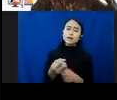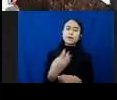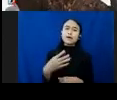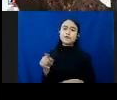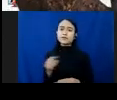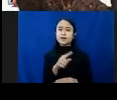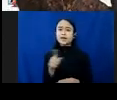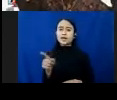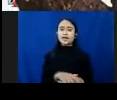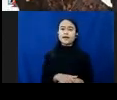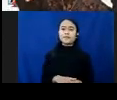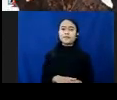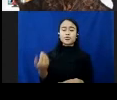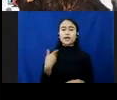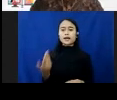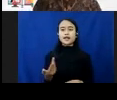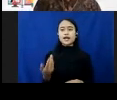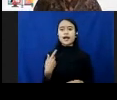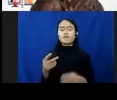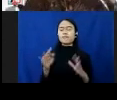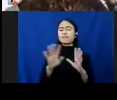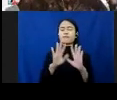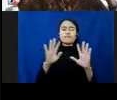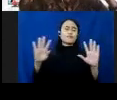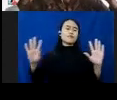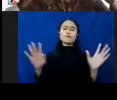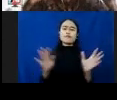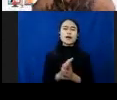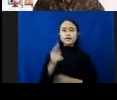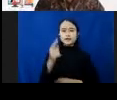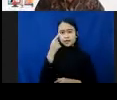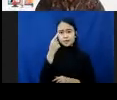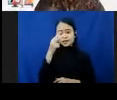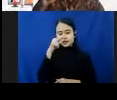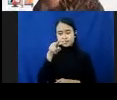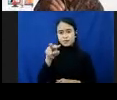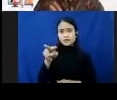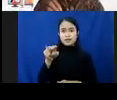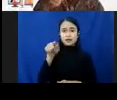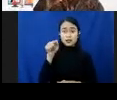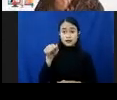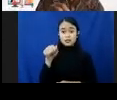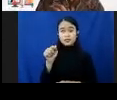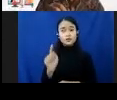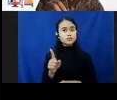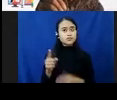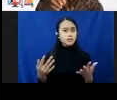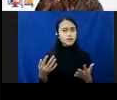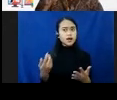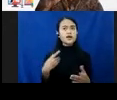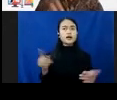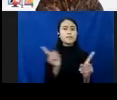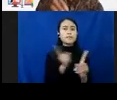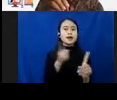Kenapa ada ratusan atau jutaan mata yang menyaksikan adegan itu karena adanya paksaan,